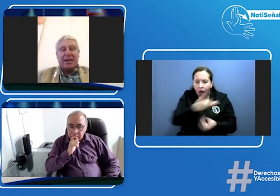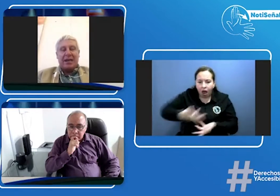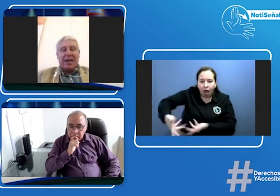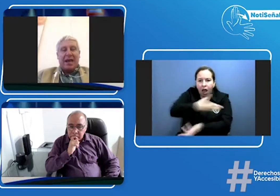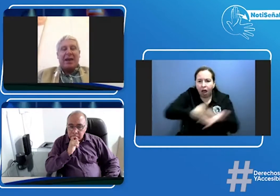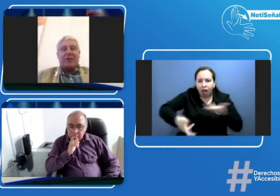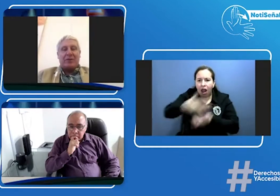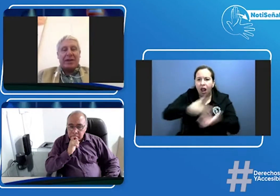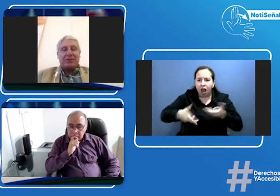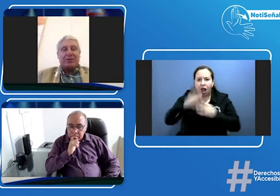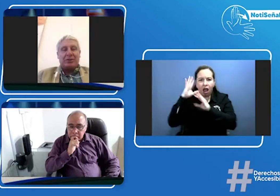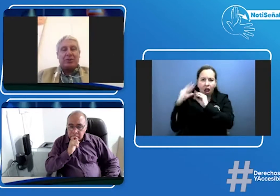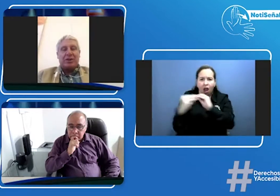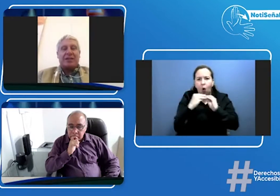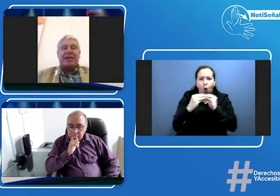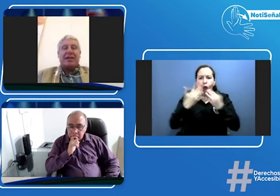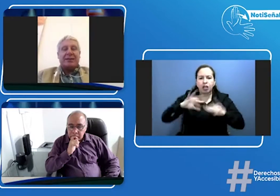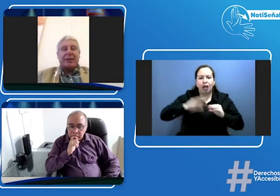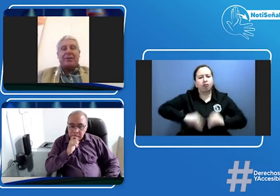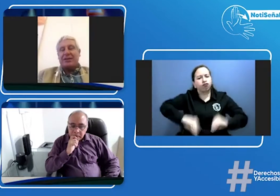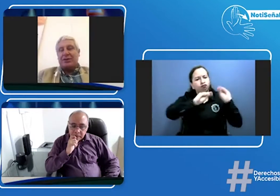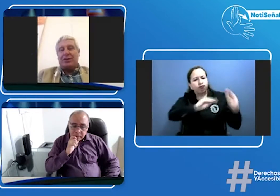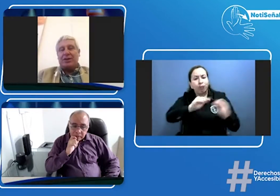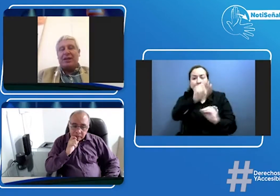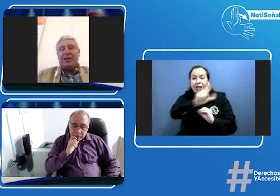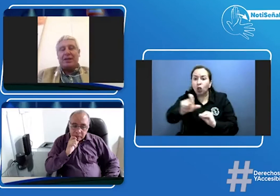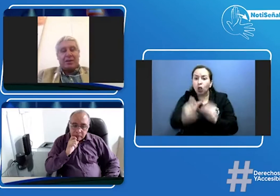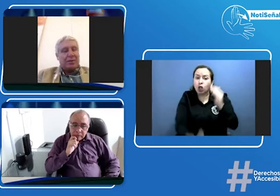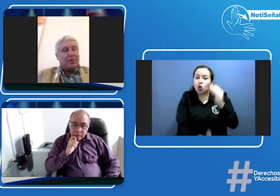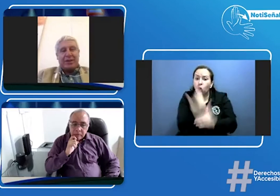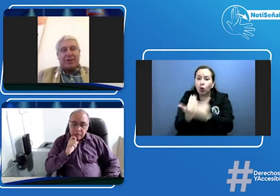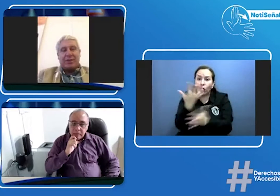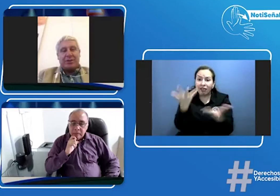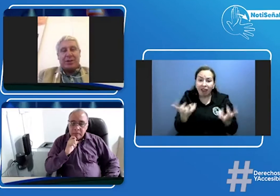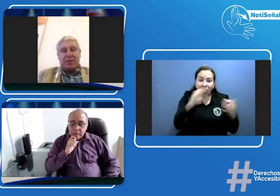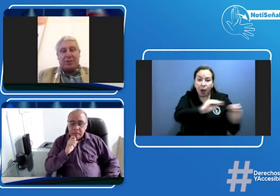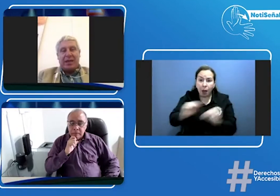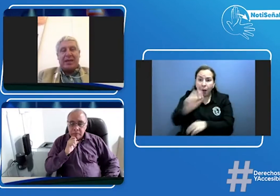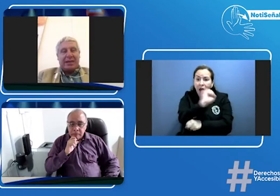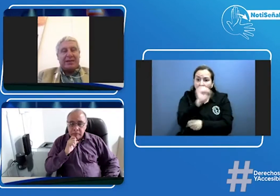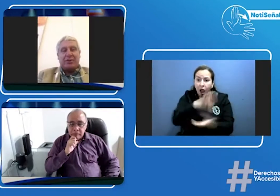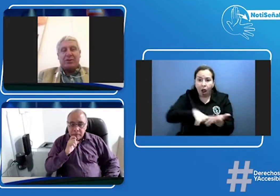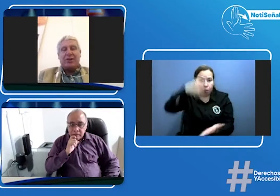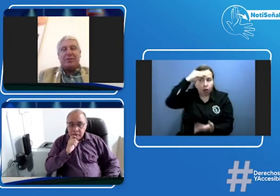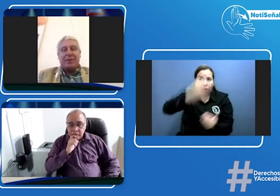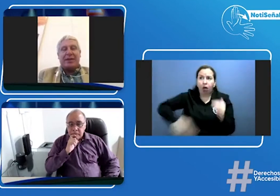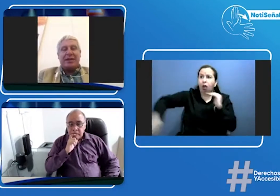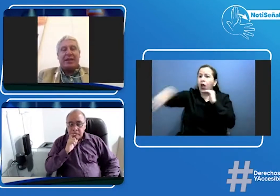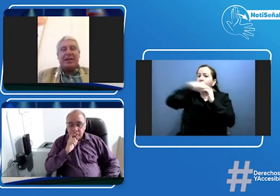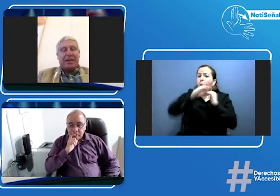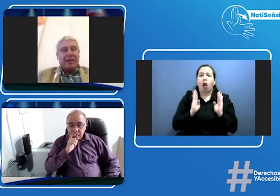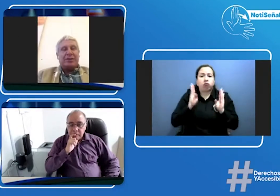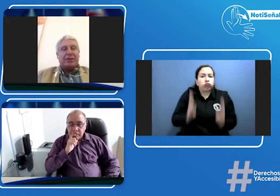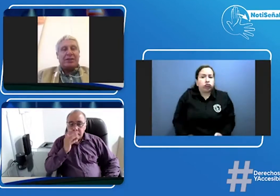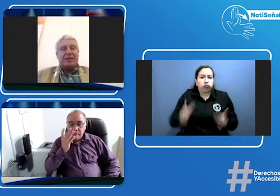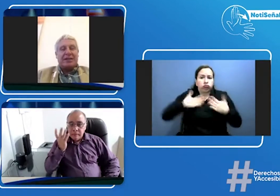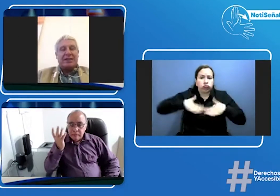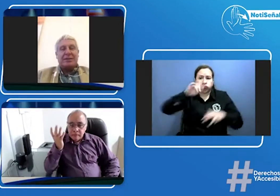a formar esos conductores que tan merecido lo tienen como cualquier otra persona en Colombia esa inclusión es bienvenida y los centros de enseñanza estamos